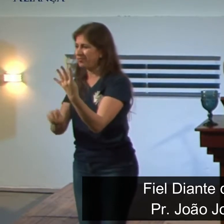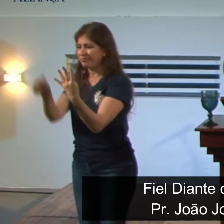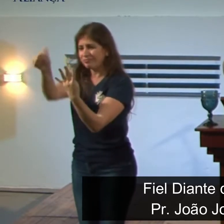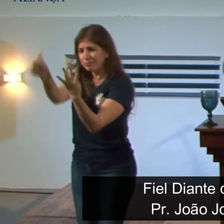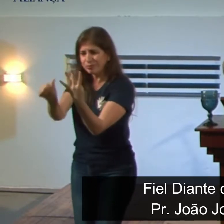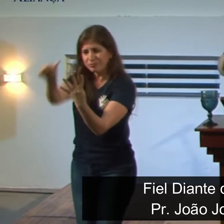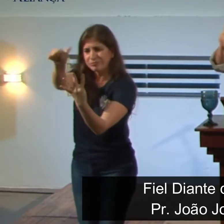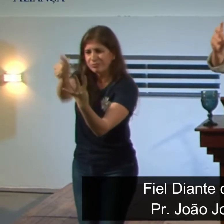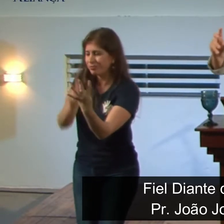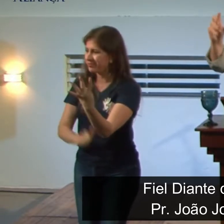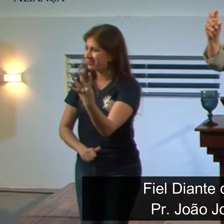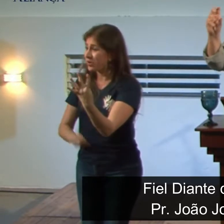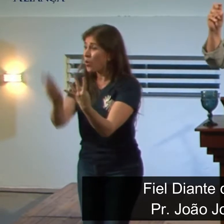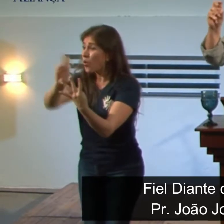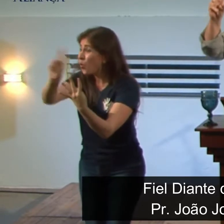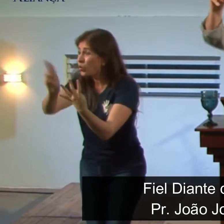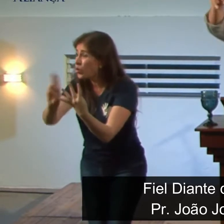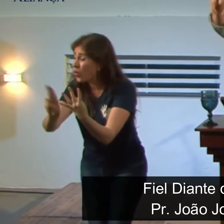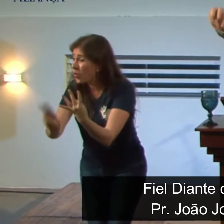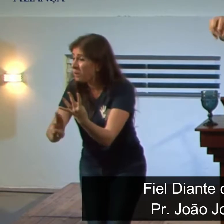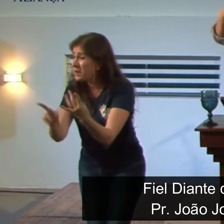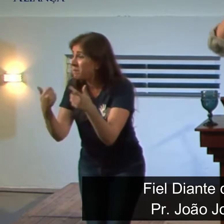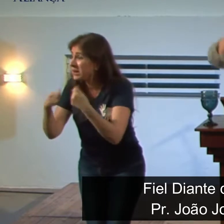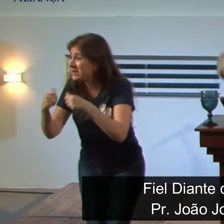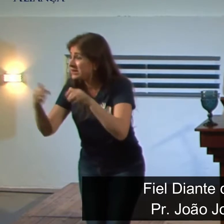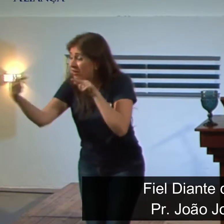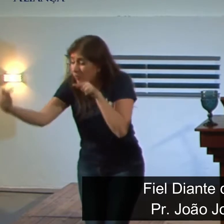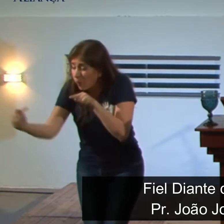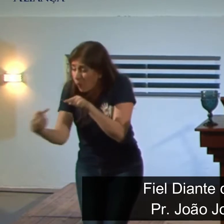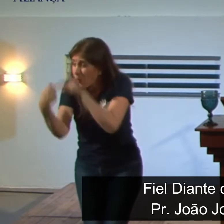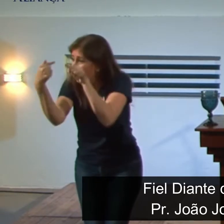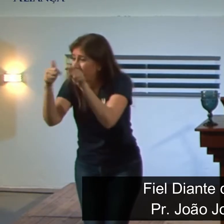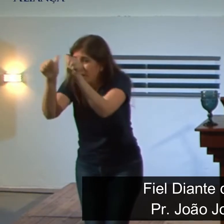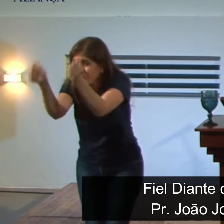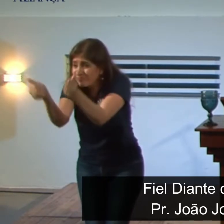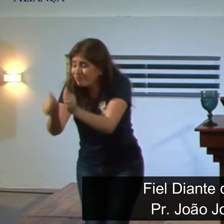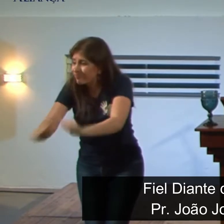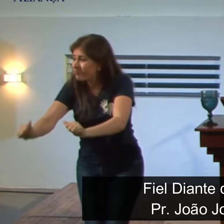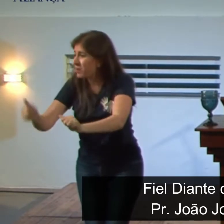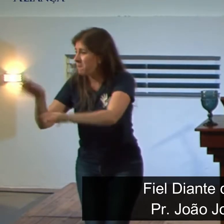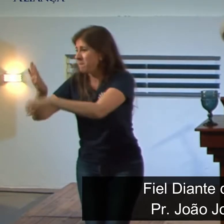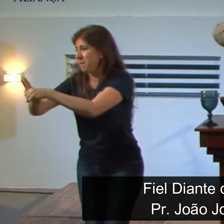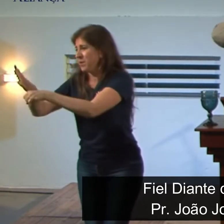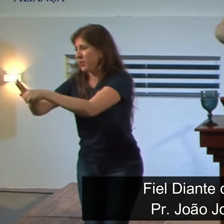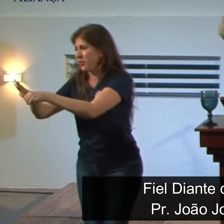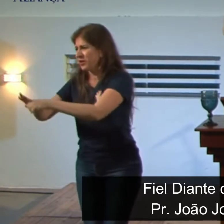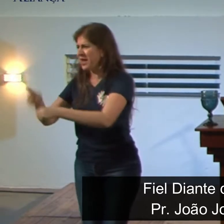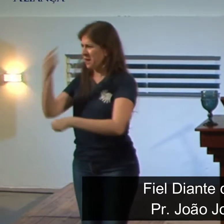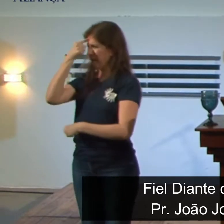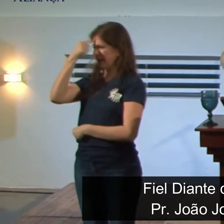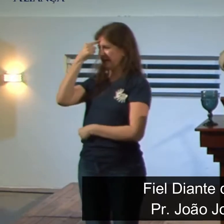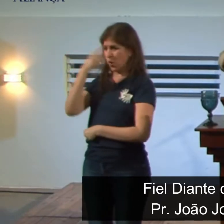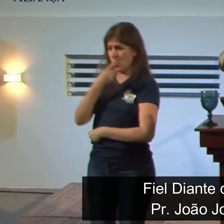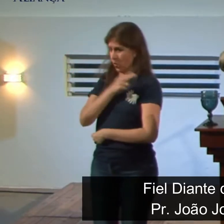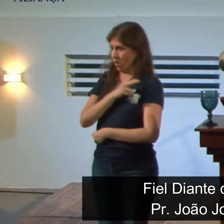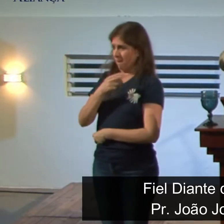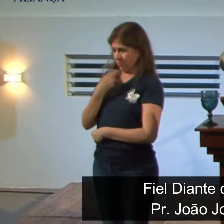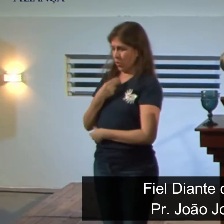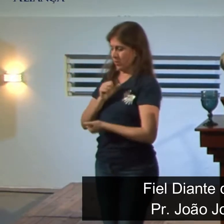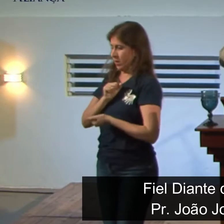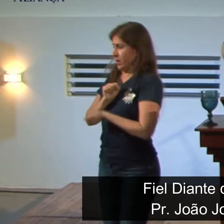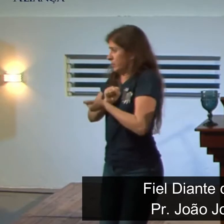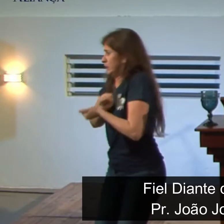como a coisa era pesada, né? Os nomes eram relacionados a divindades da Babilônia. Imagine você ir para um local, já está educativo,